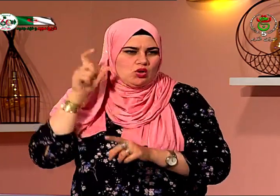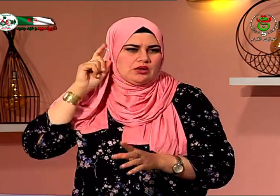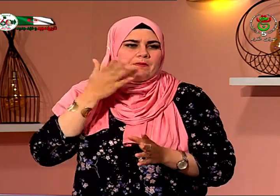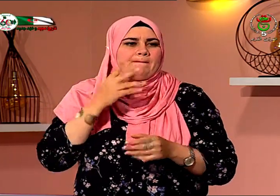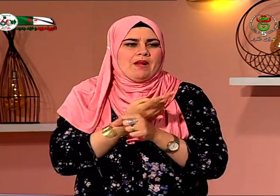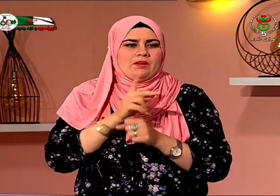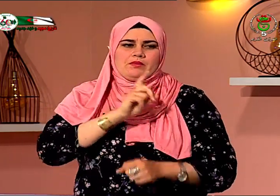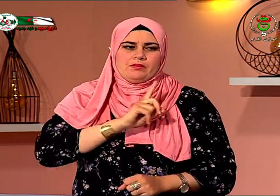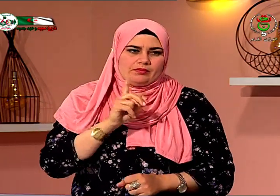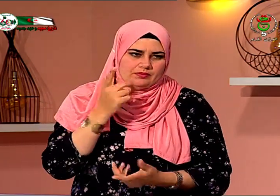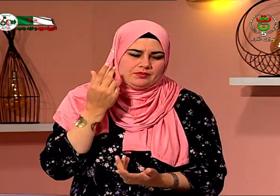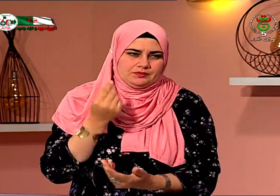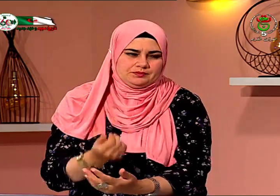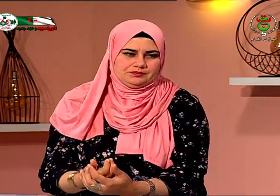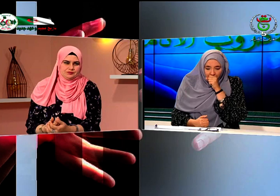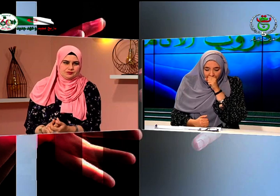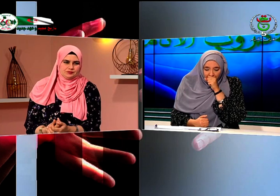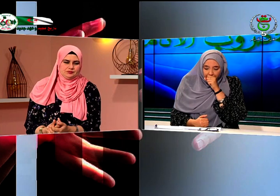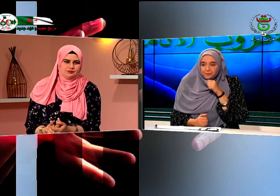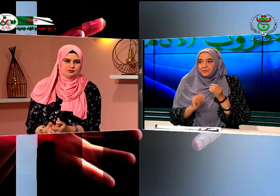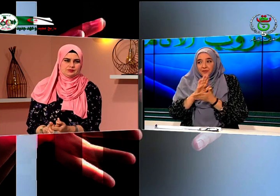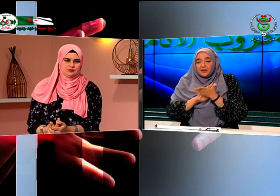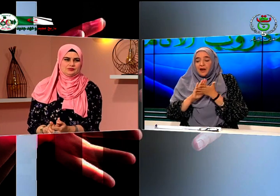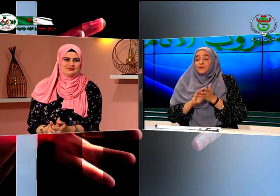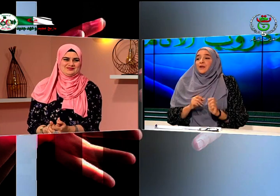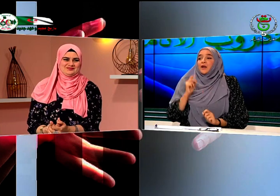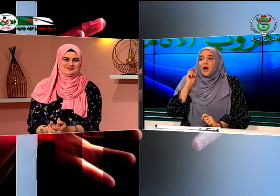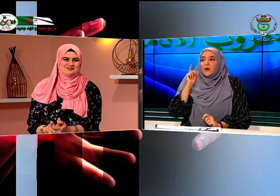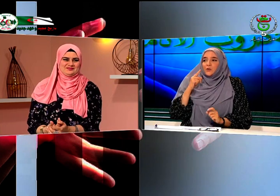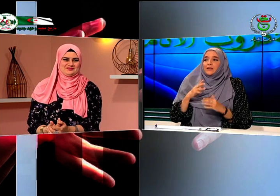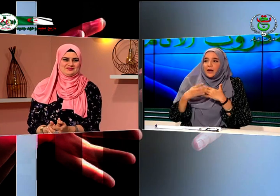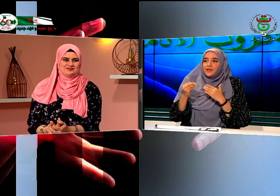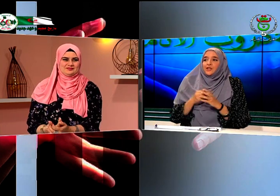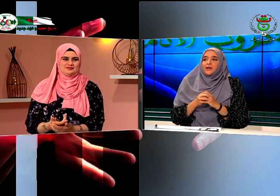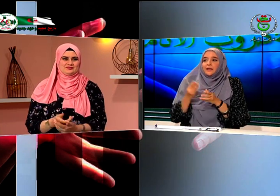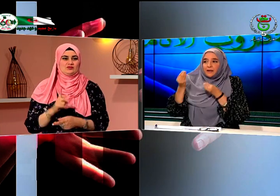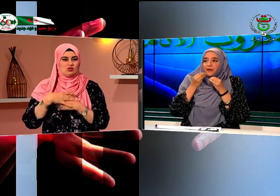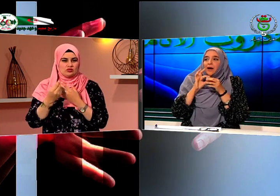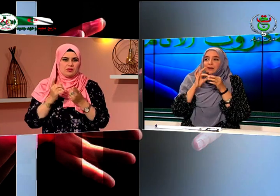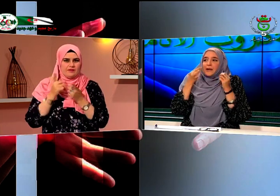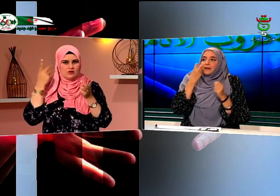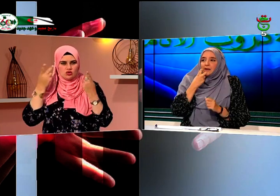أو أصوات عفوا عفوا أو أصوات الخارجية يعني تعطيك فقط الكلام